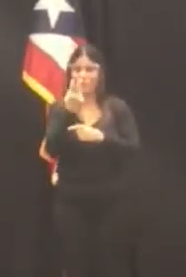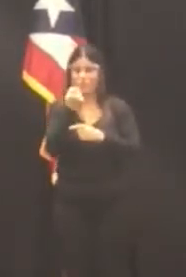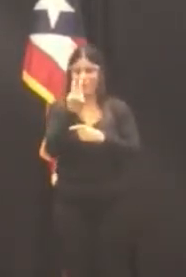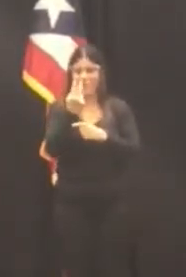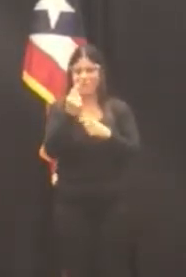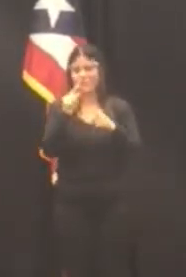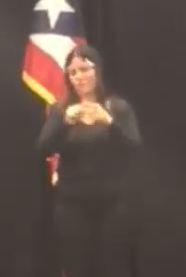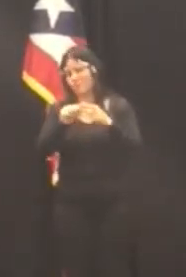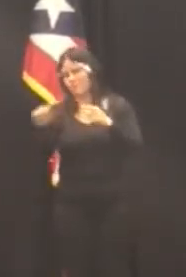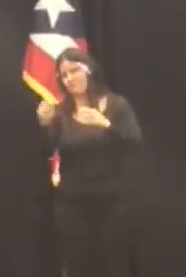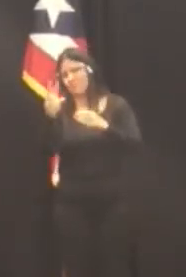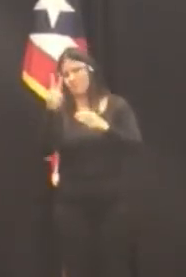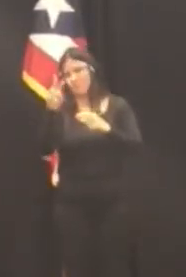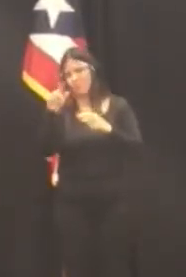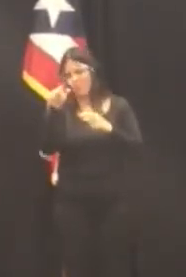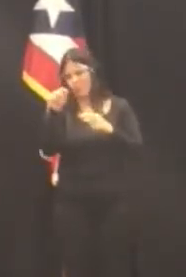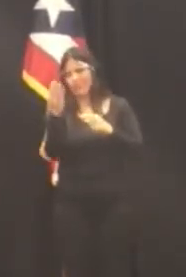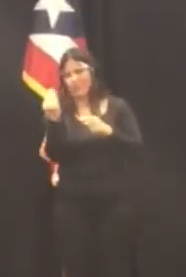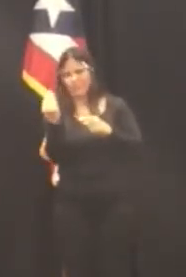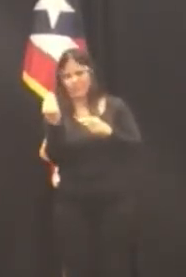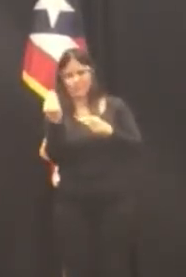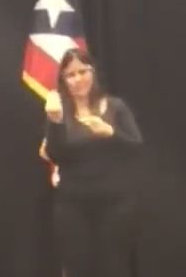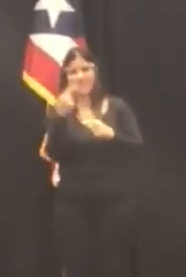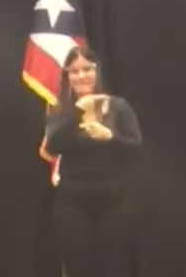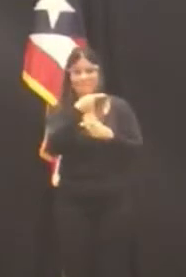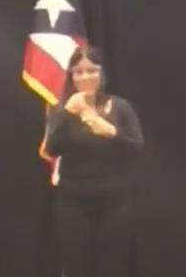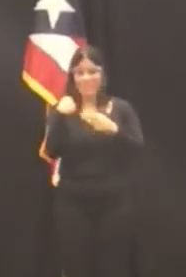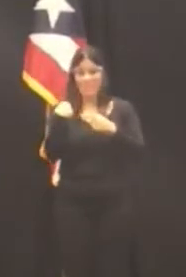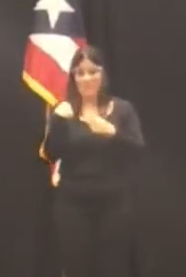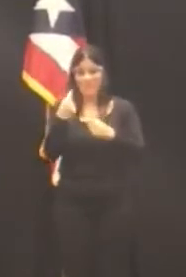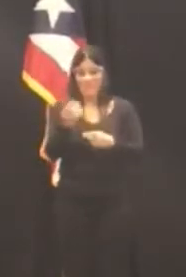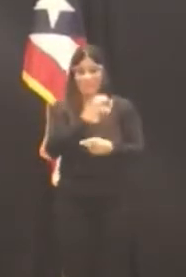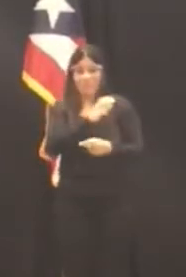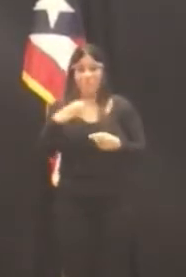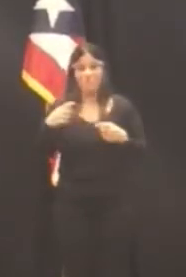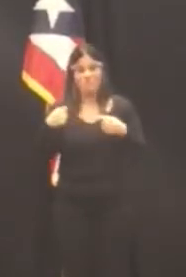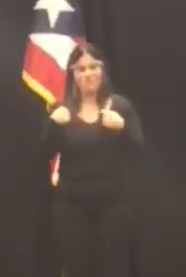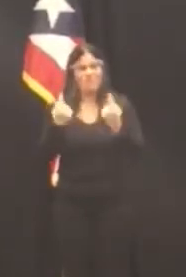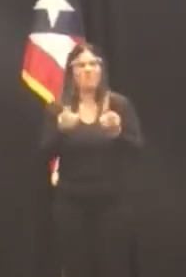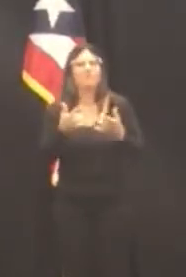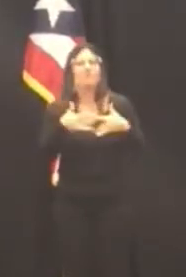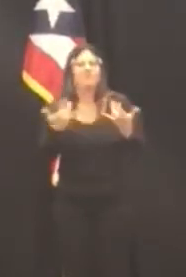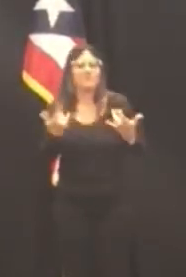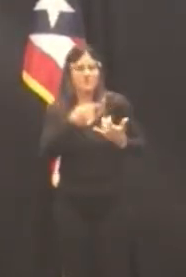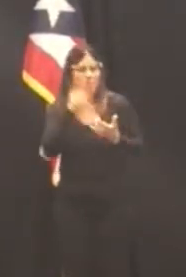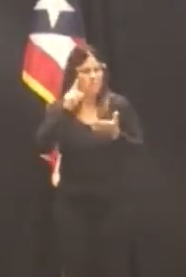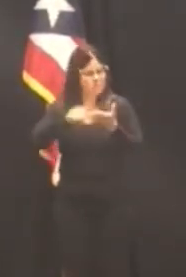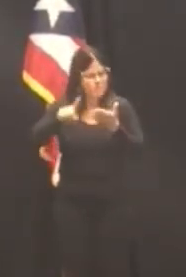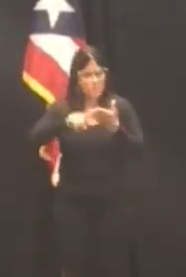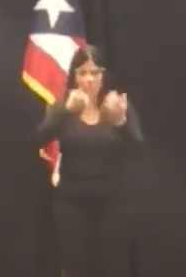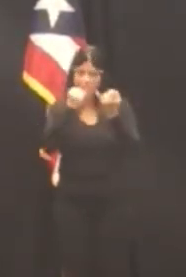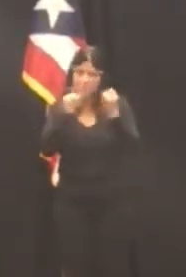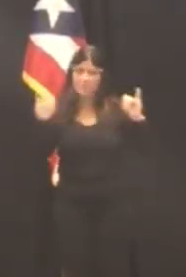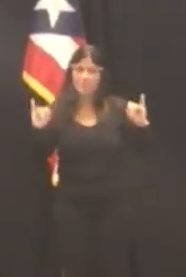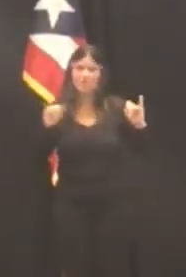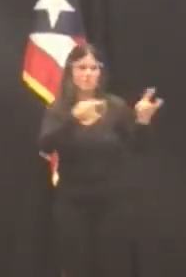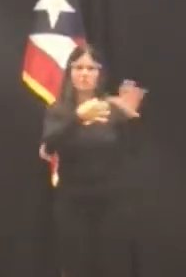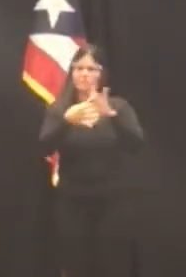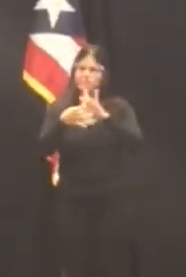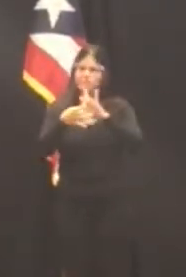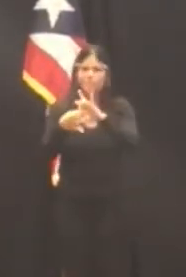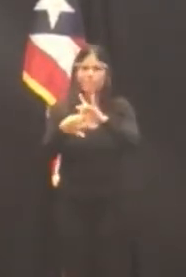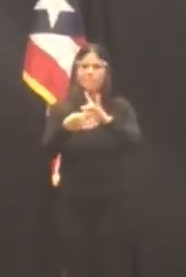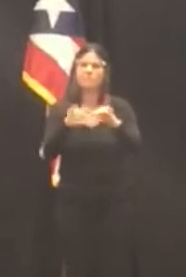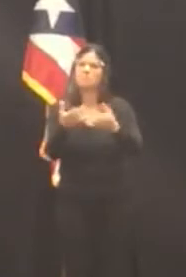Yesmin Valdivieso. Este comité vela por la independencia, la integridad y la confiabilidad de la función